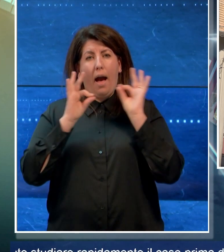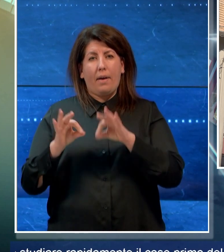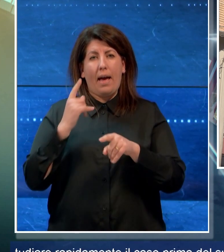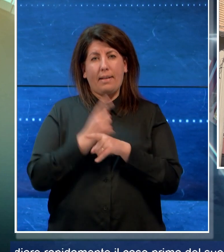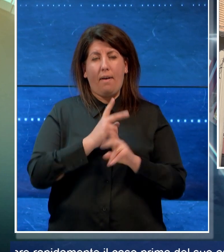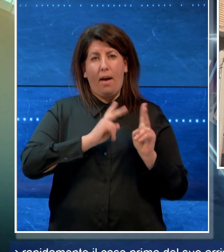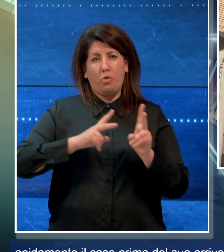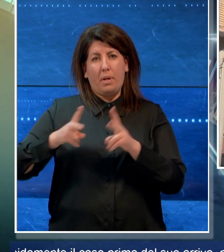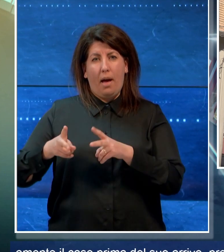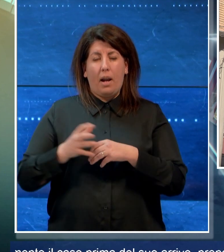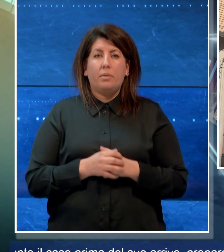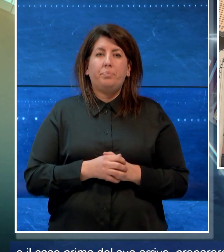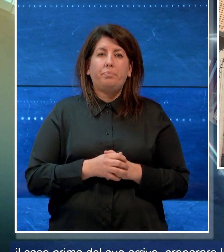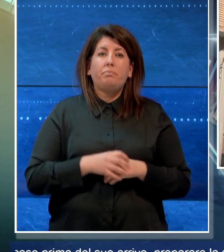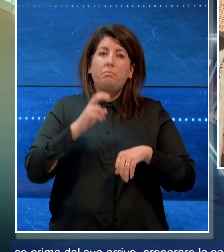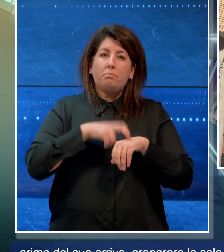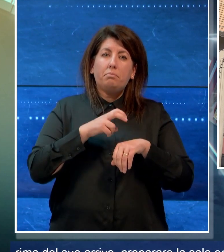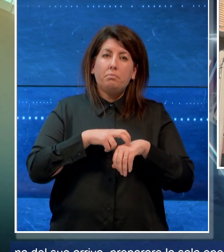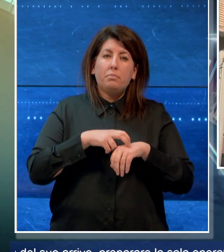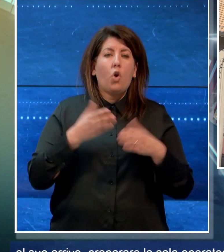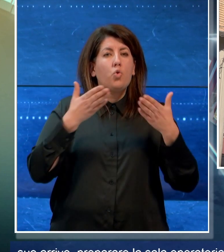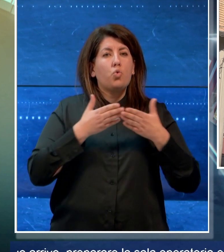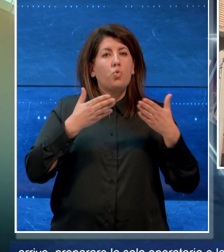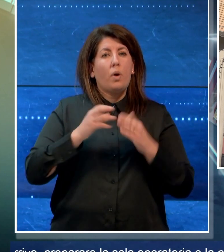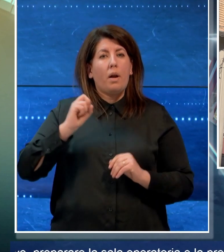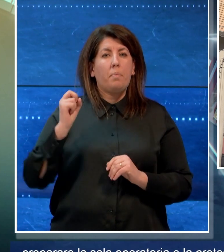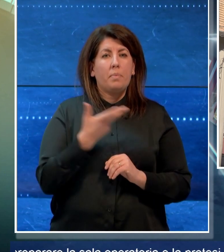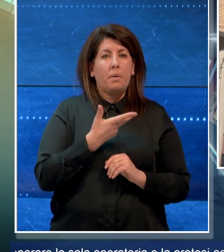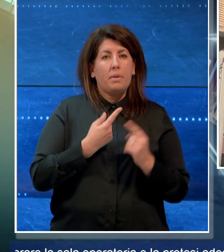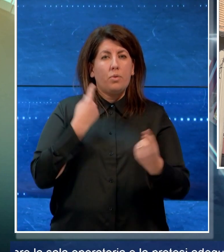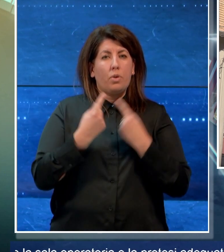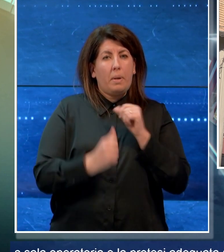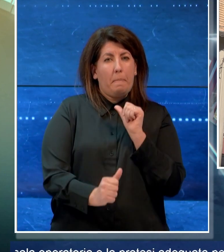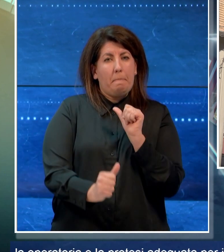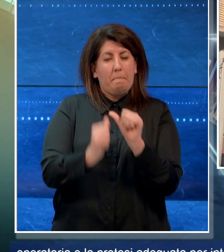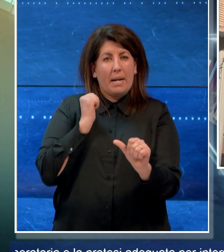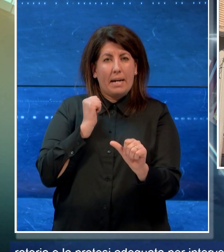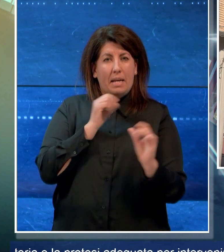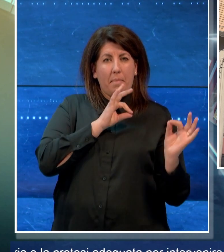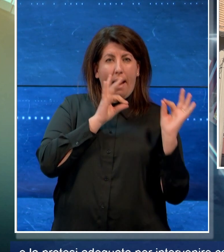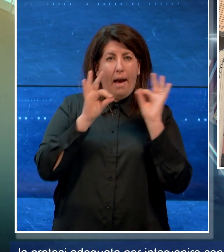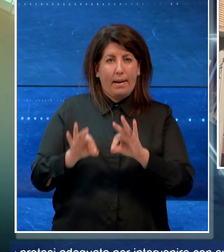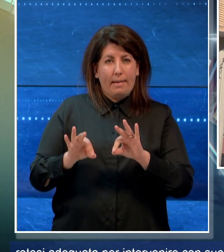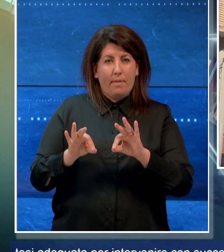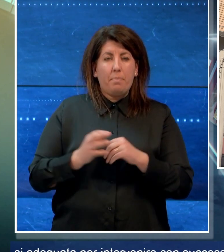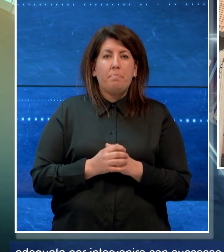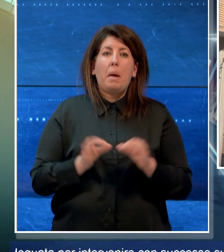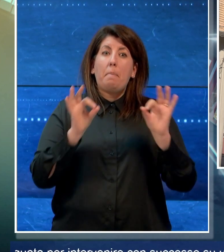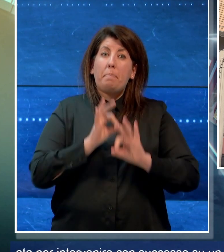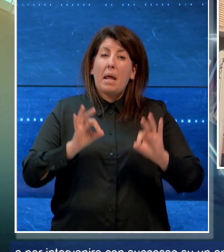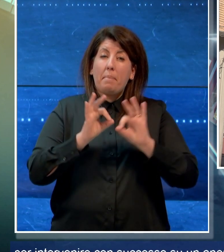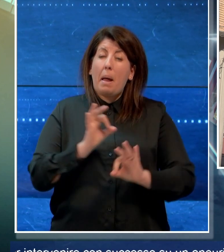hanno potuto studiare rapidamente il caso prima del suo arrivo, preparare la sala